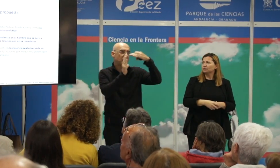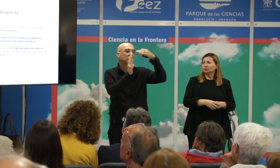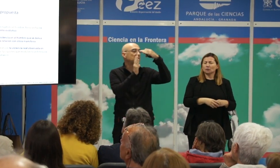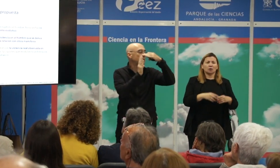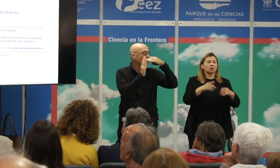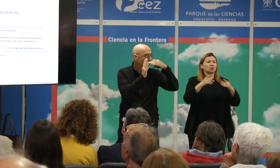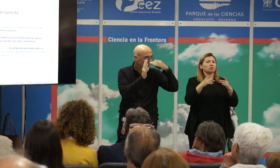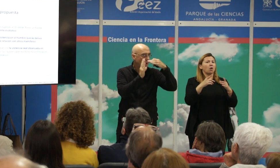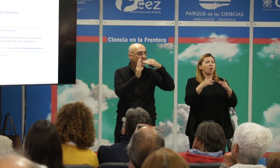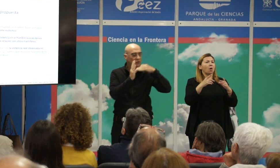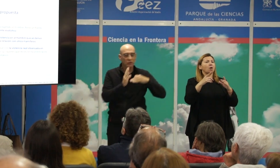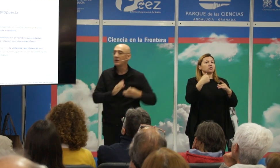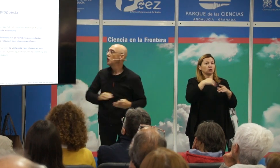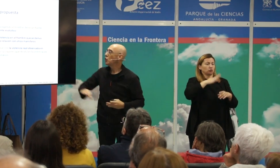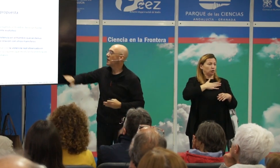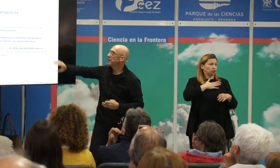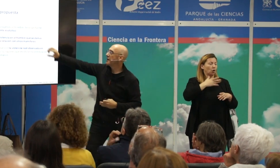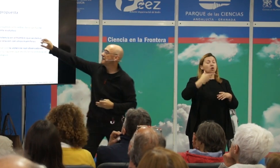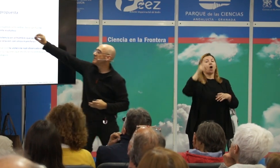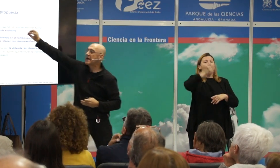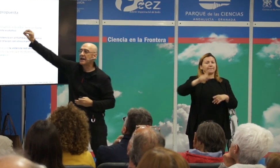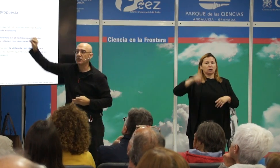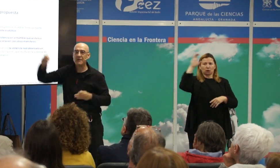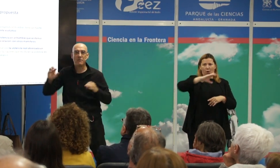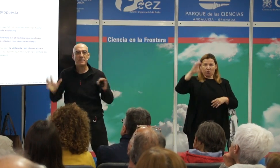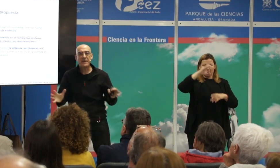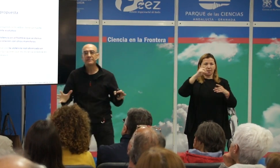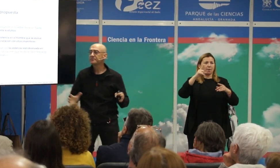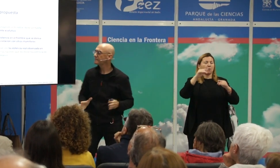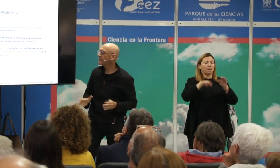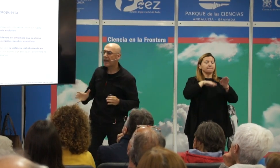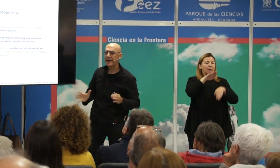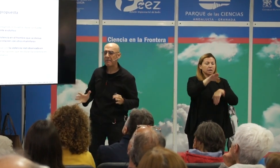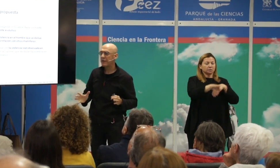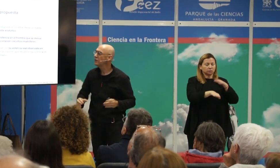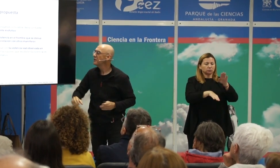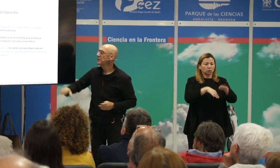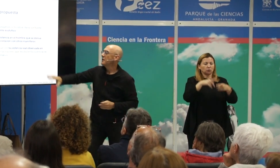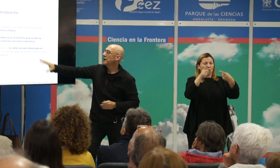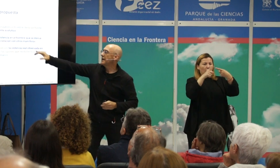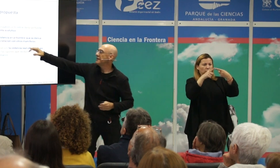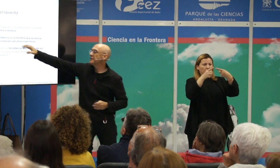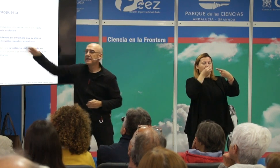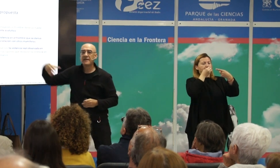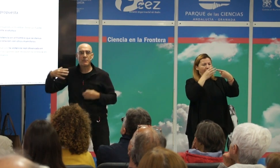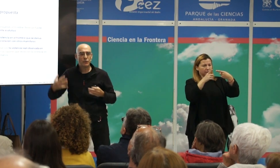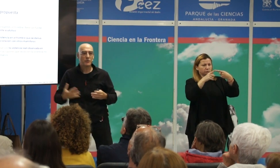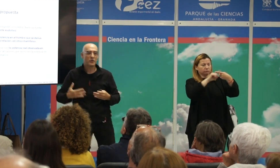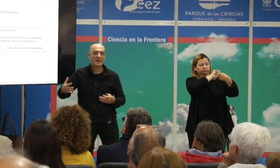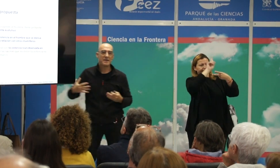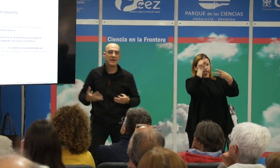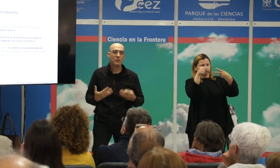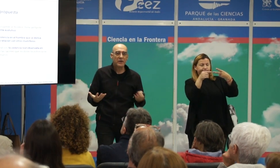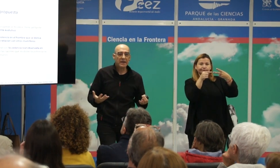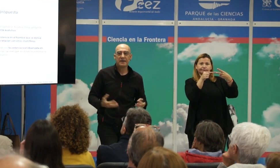hacemos la mayoría de los científicos paso a paso una vez que este pilar lo tenemos bien armado el siguiente punto